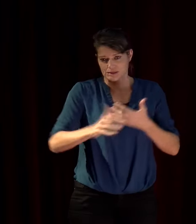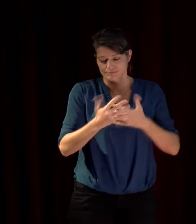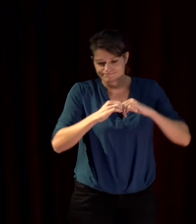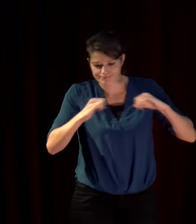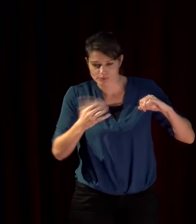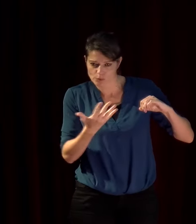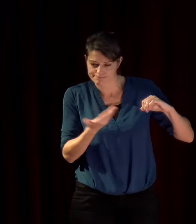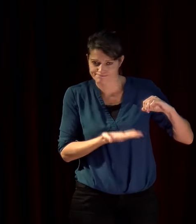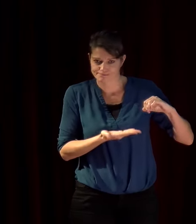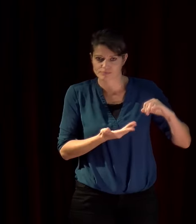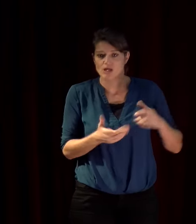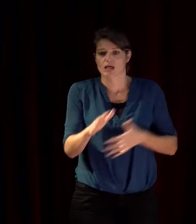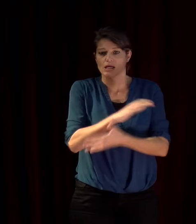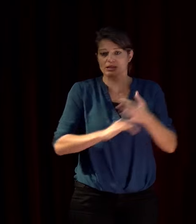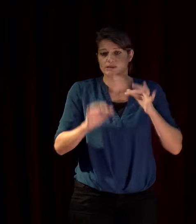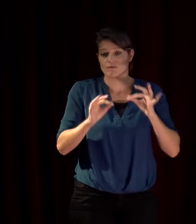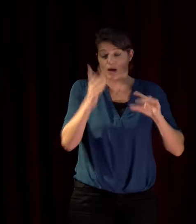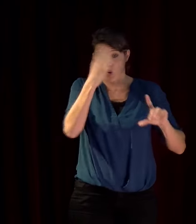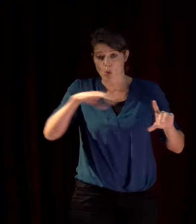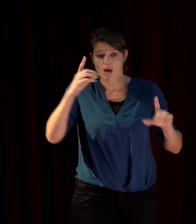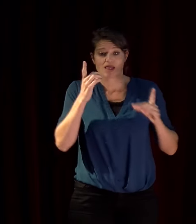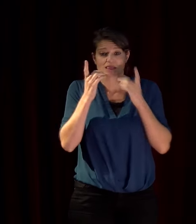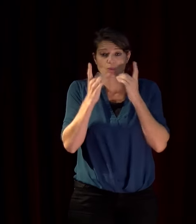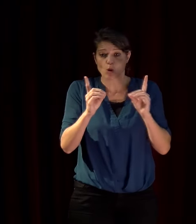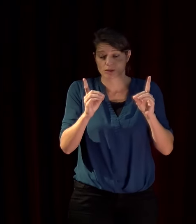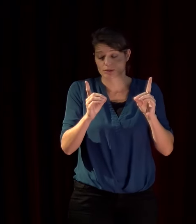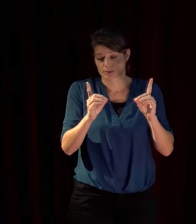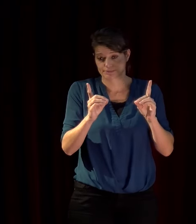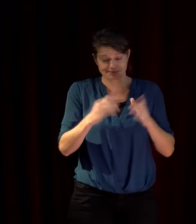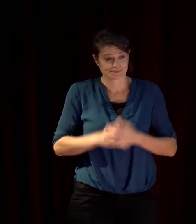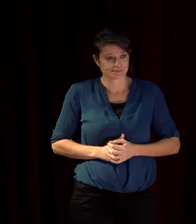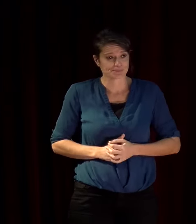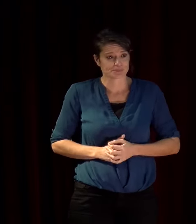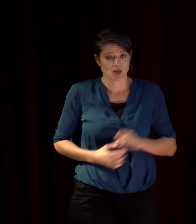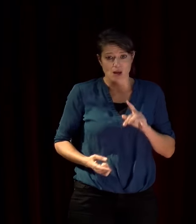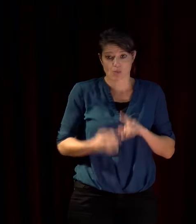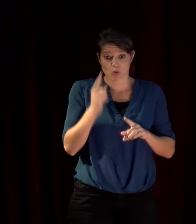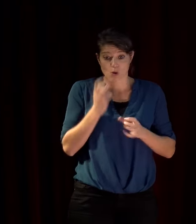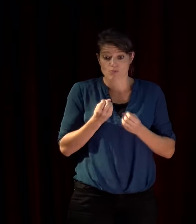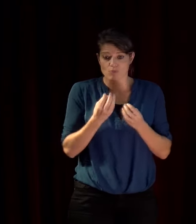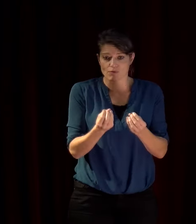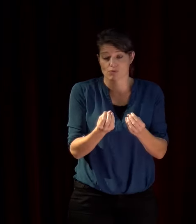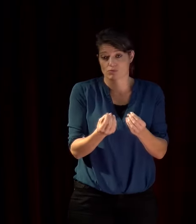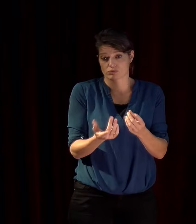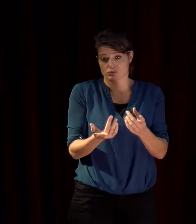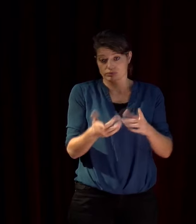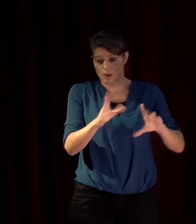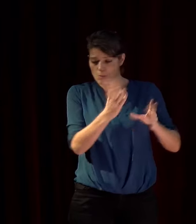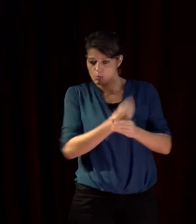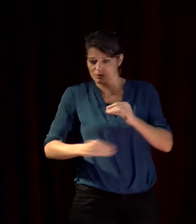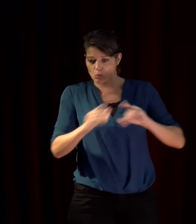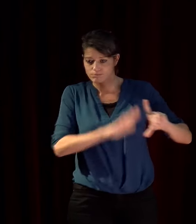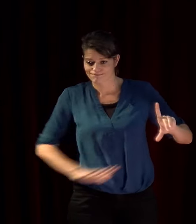c'est la crise de la démocratie en Europe c'est important parce que ça a un poids important sur les populations qui bordent la Méditerranée